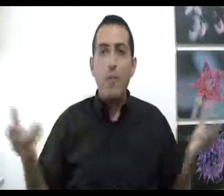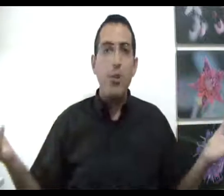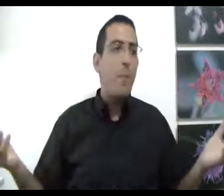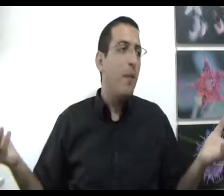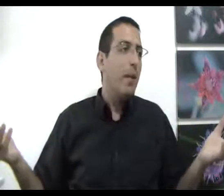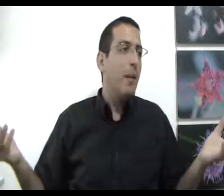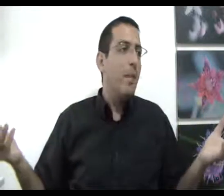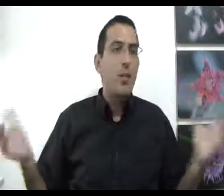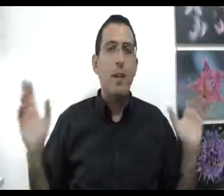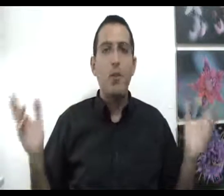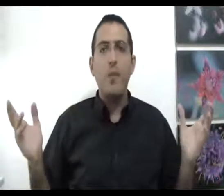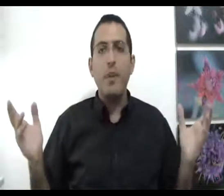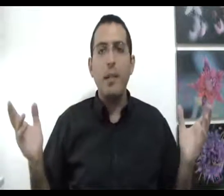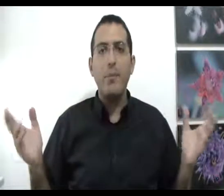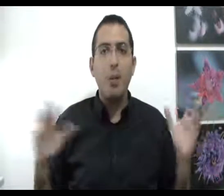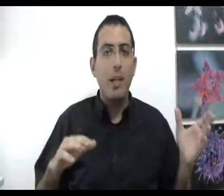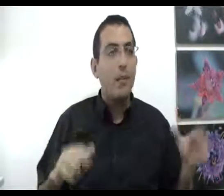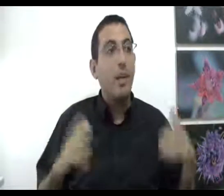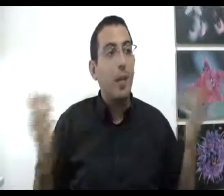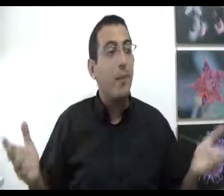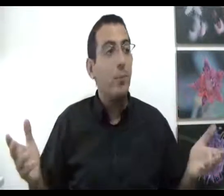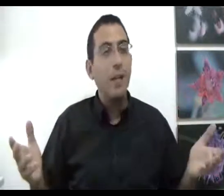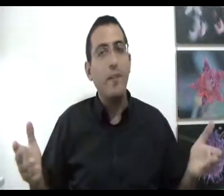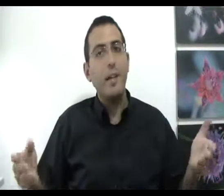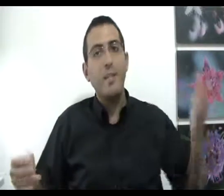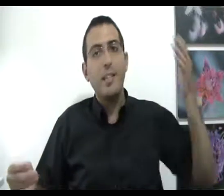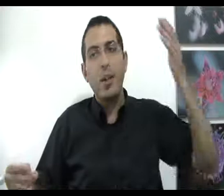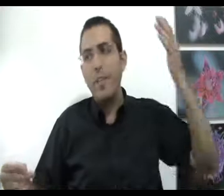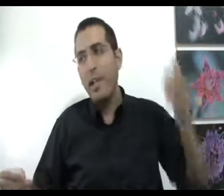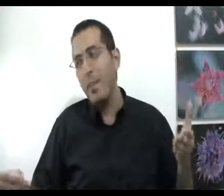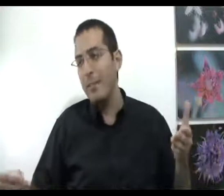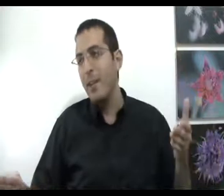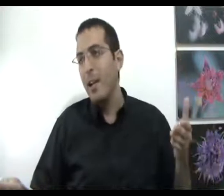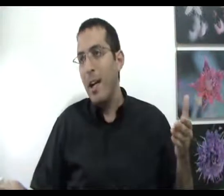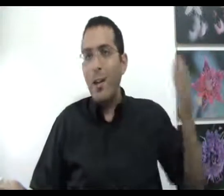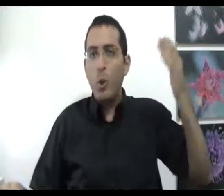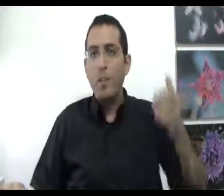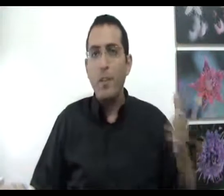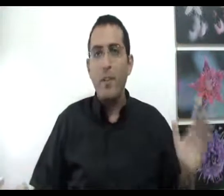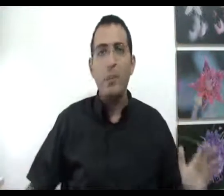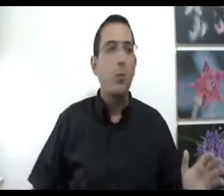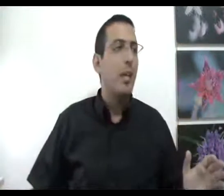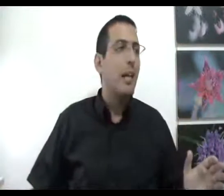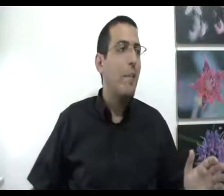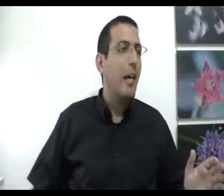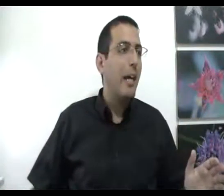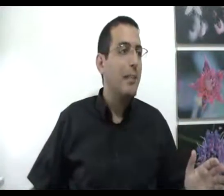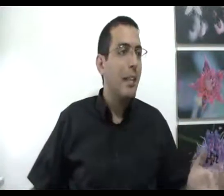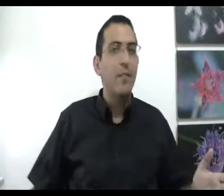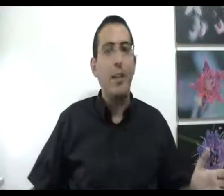שהוא לא מפחד מהם יש דברים שהוא לא מפחד מהם וכל אחד, דברים אחרים שהוא כאן לפחד מהם, וזה הכל לפי רמת הקושי ולפי המשמעות שהאדם מייחס לדבר.